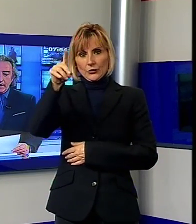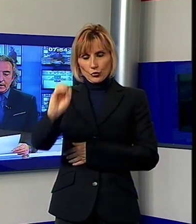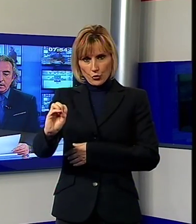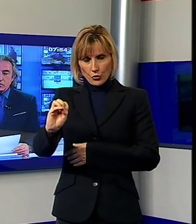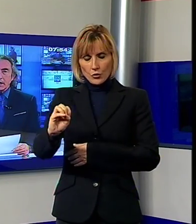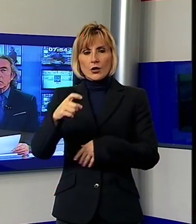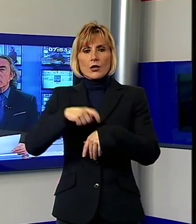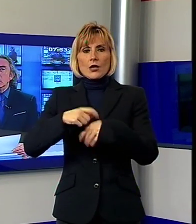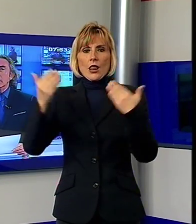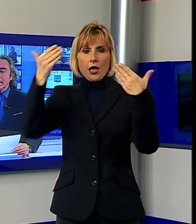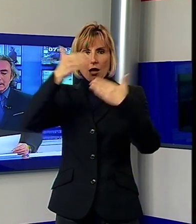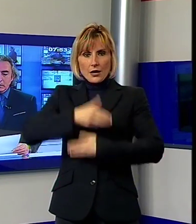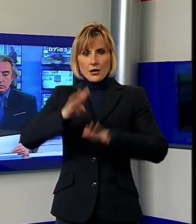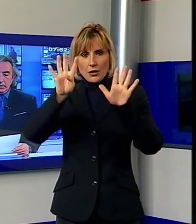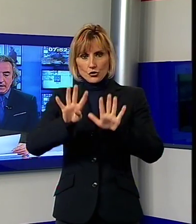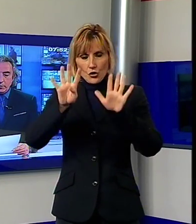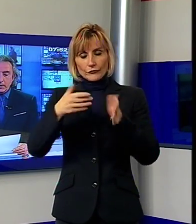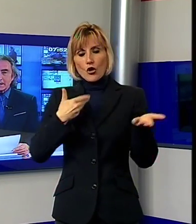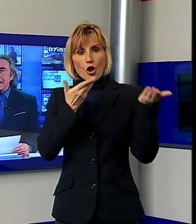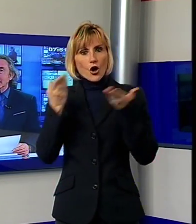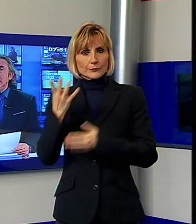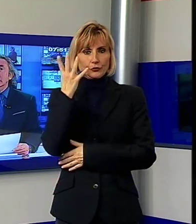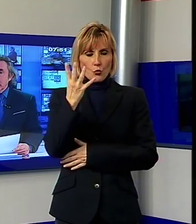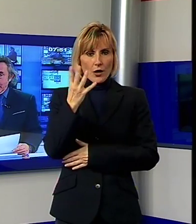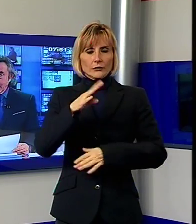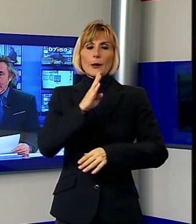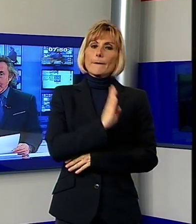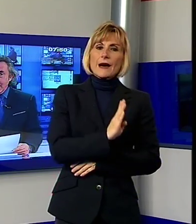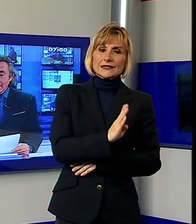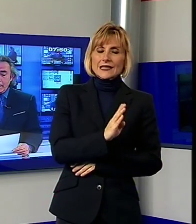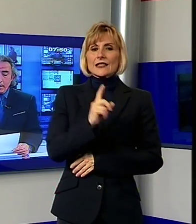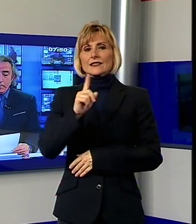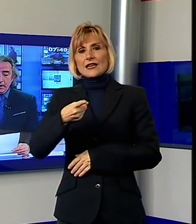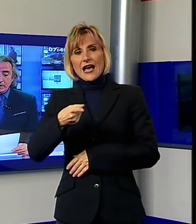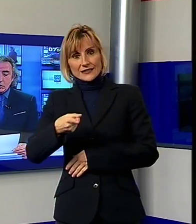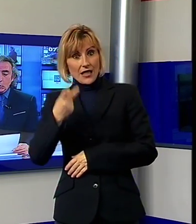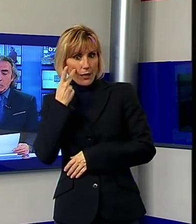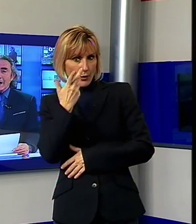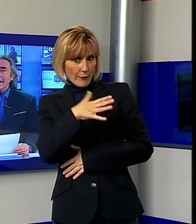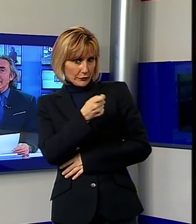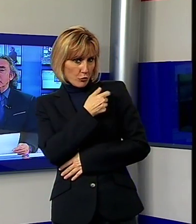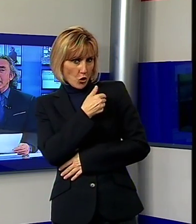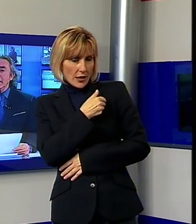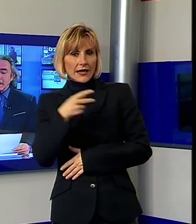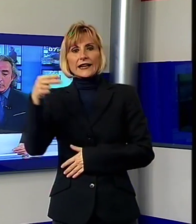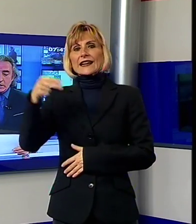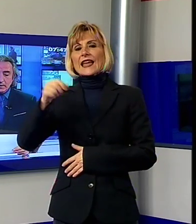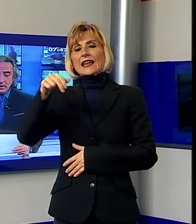che hanno annunciato la loro candidatura, Fabio Barsanti, Matteo Garzella che abbiamo appena visto, Luca Nannipieri e Remo Santini.